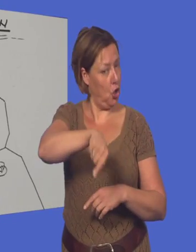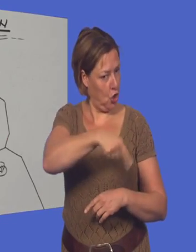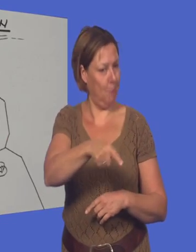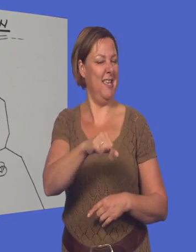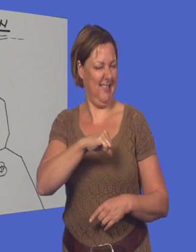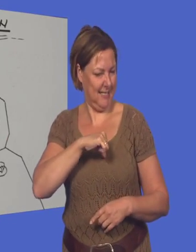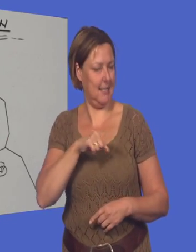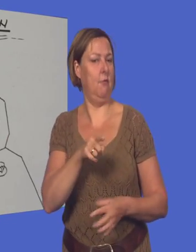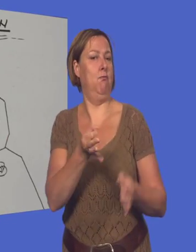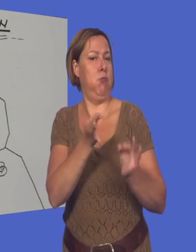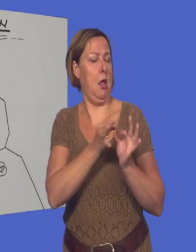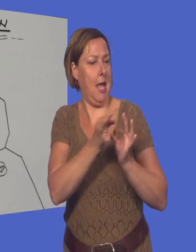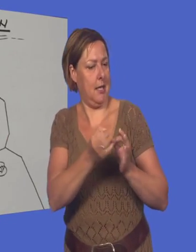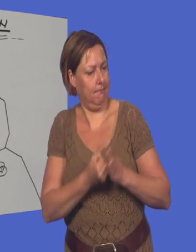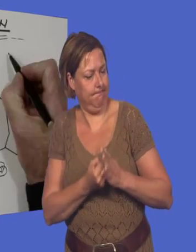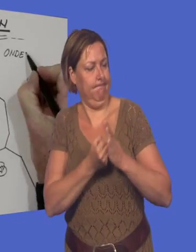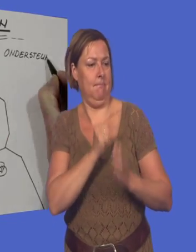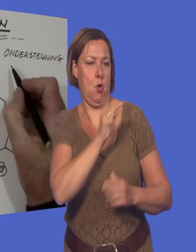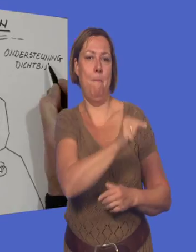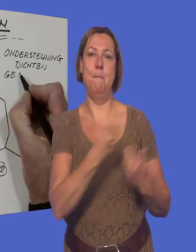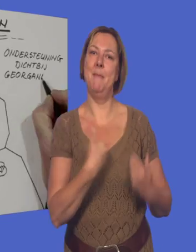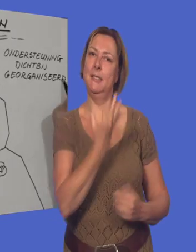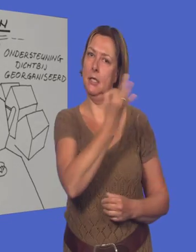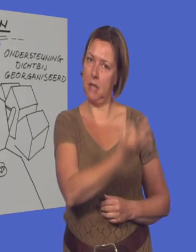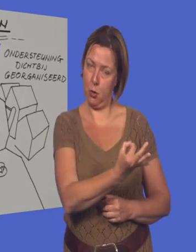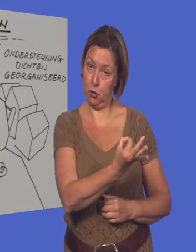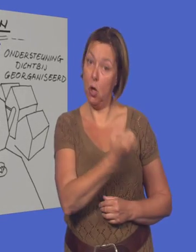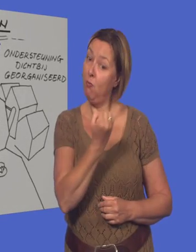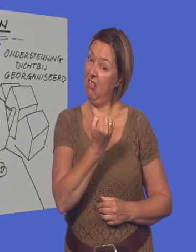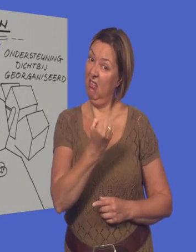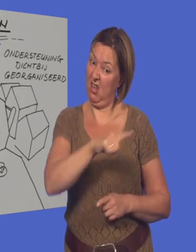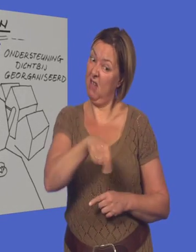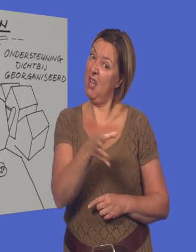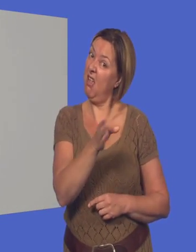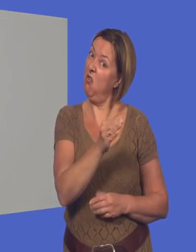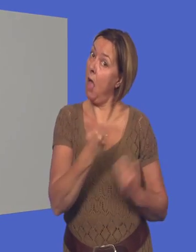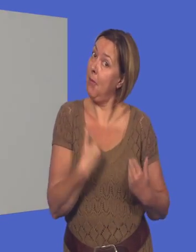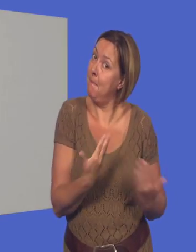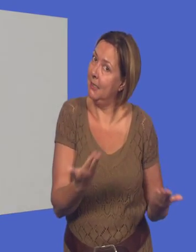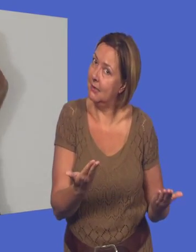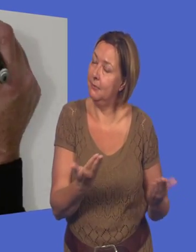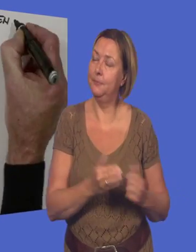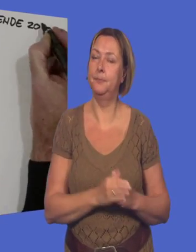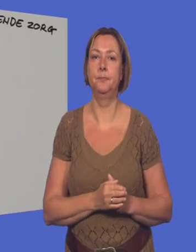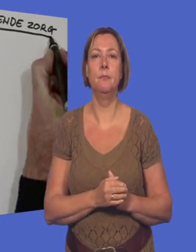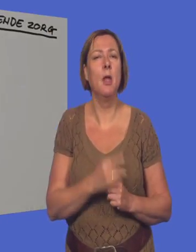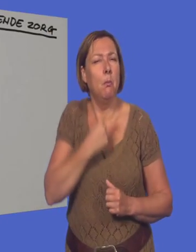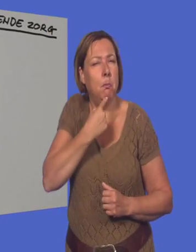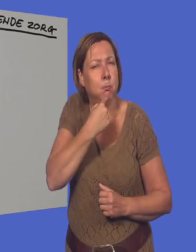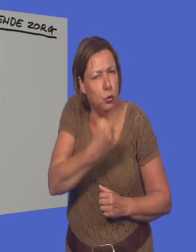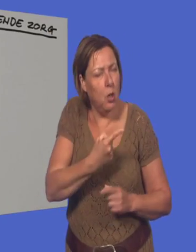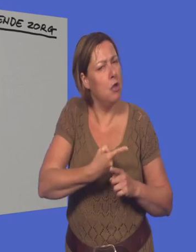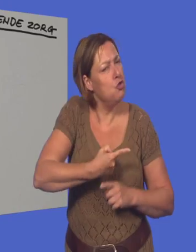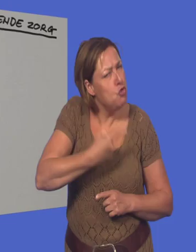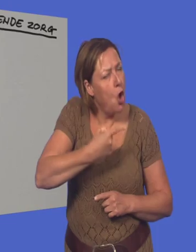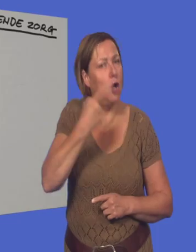die mensen thuis nodig hebben. De gemeente staat immers dicht bij de mensen. We willen toe naar een nog meer